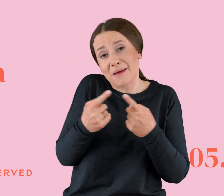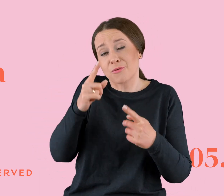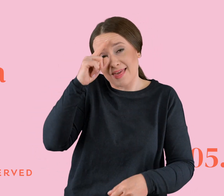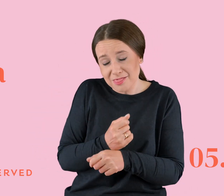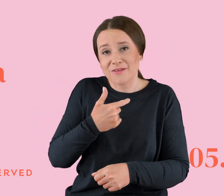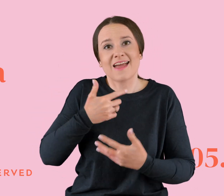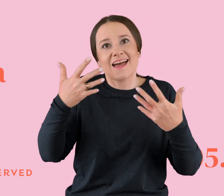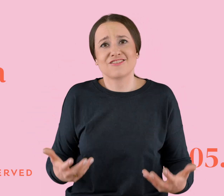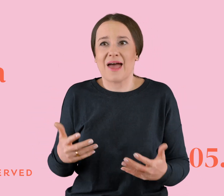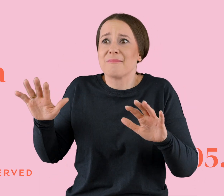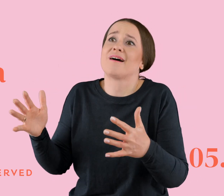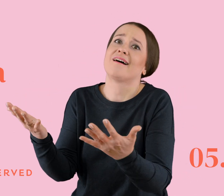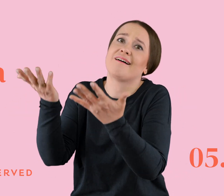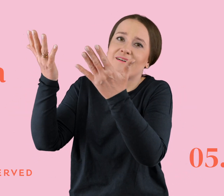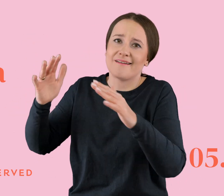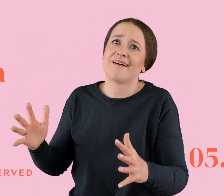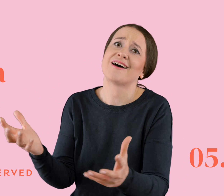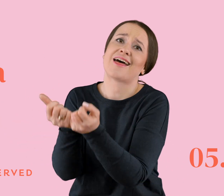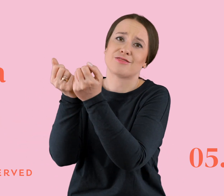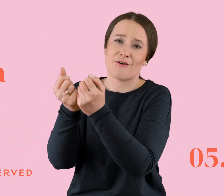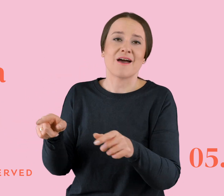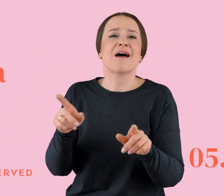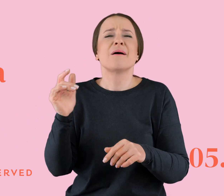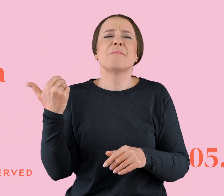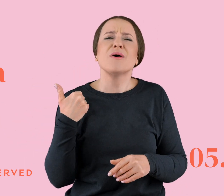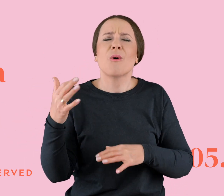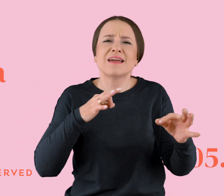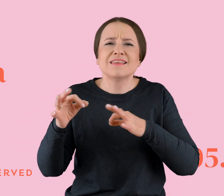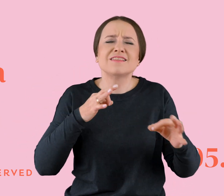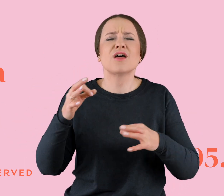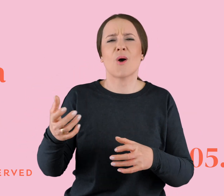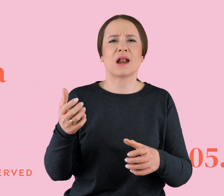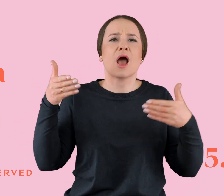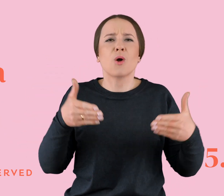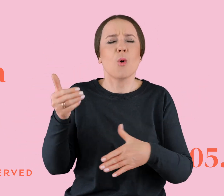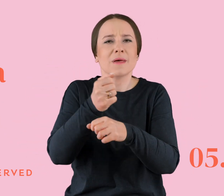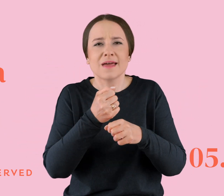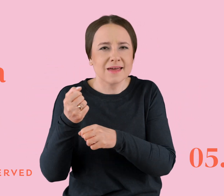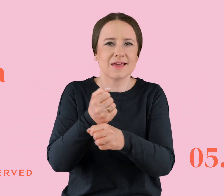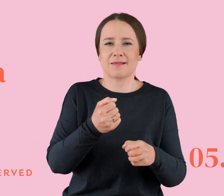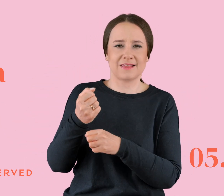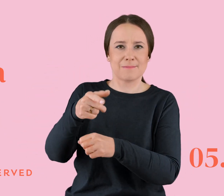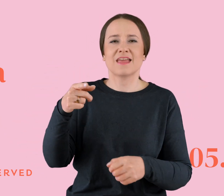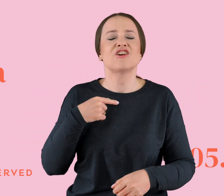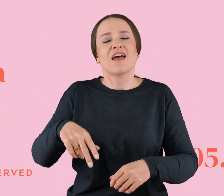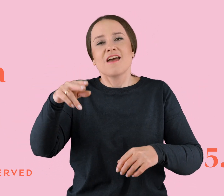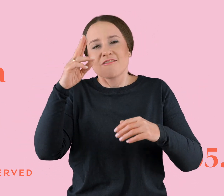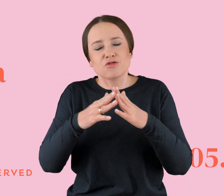no to ja chciałam zbawiać. To tam była ta historia z tym klubem ze striptizem. Że dziecko opuszczone przez rodziców, w domu wieczna wojna. Ojciec go zabierał